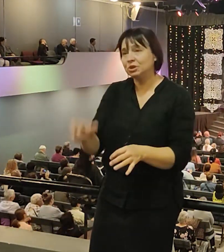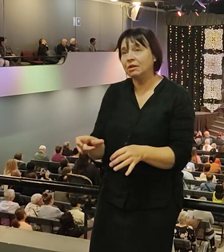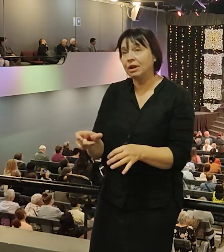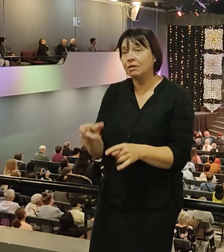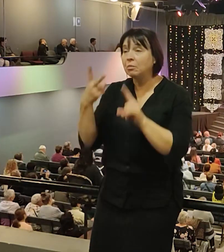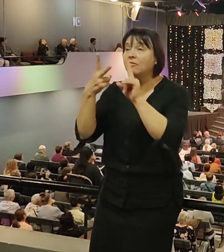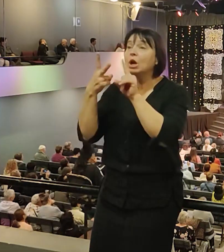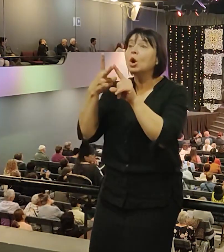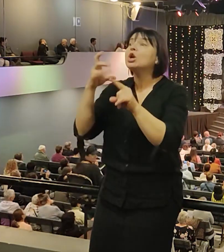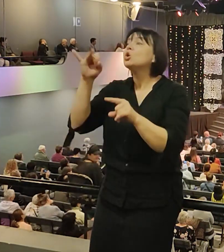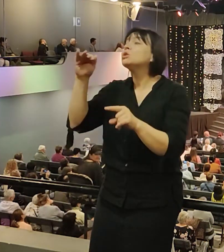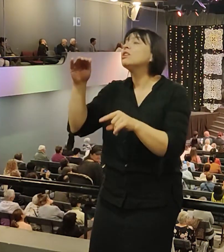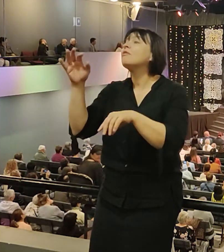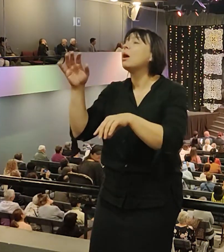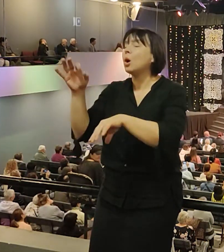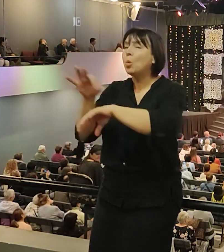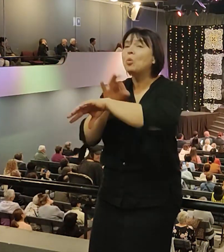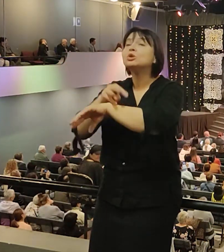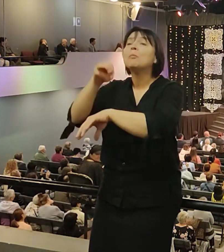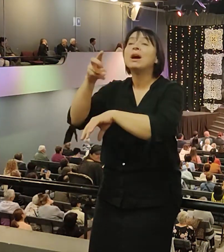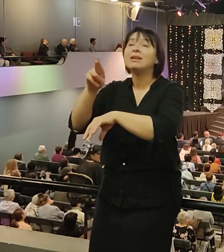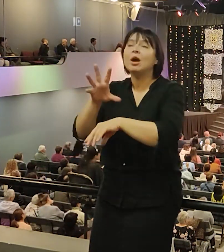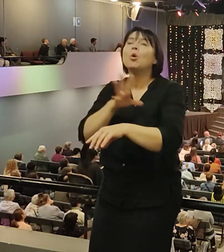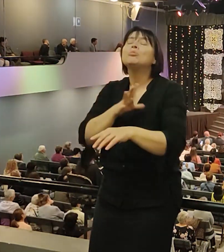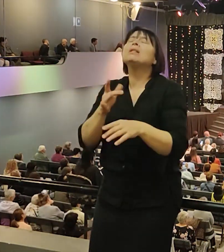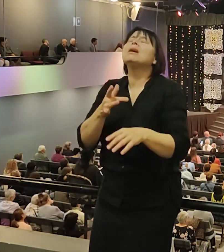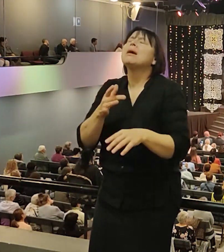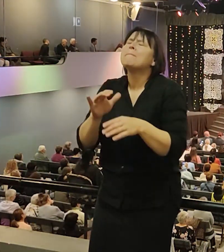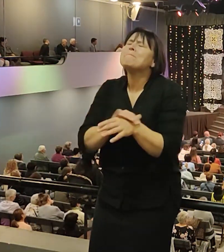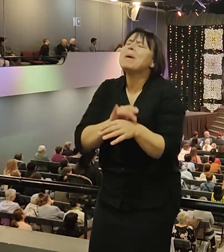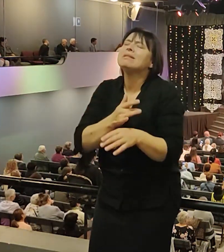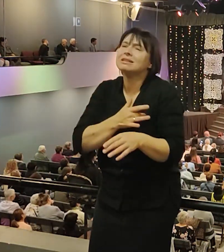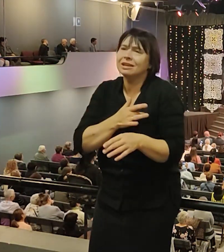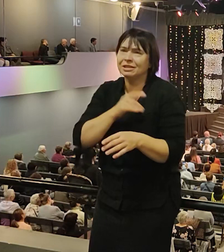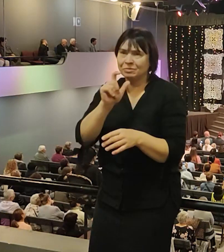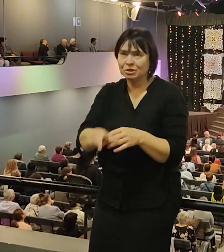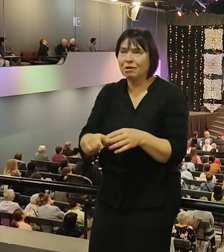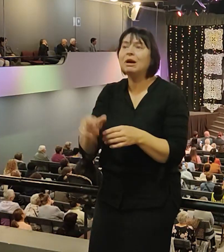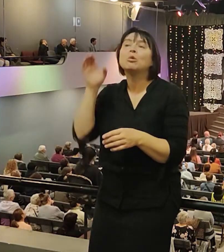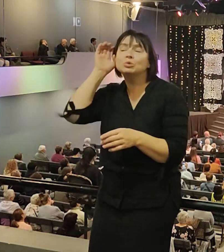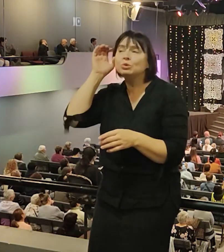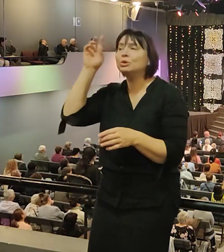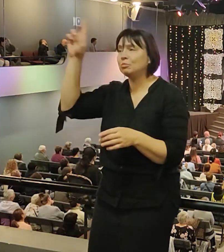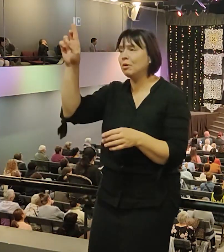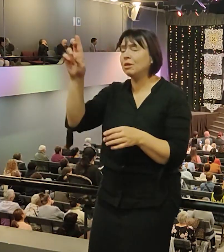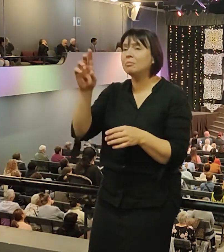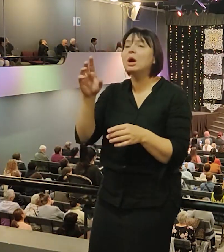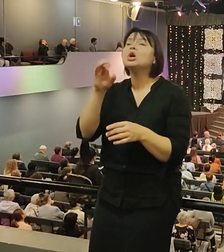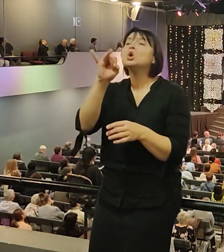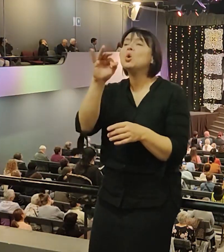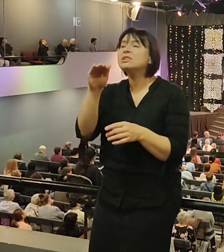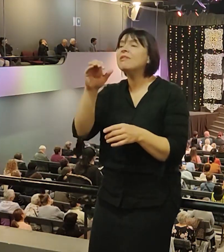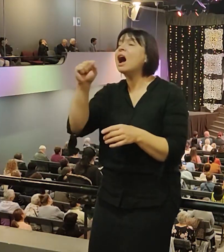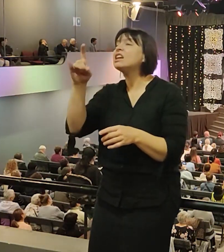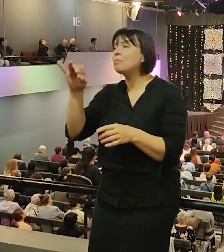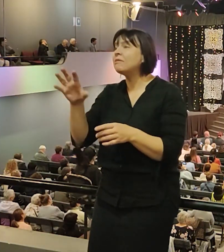Иосиф, муж Марии, стал милосердным человеком, потому что Бога слушался. Иосиф, аримафии, который трус